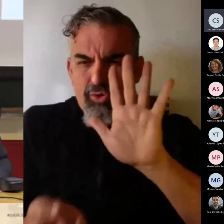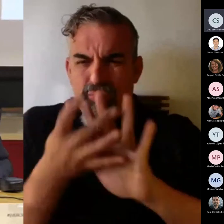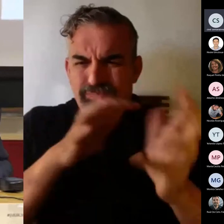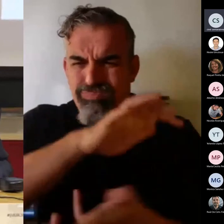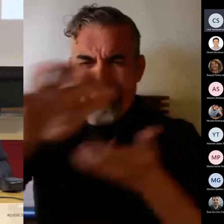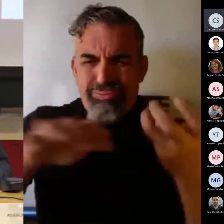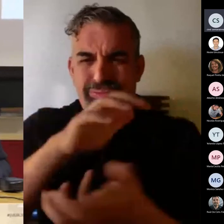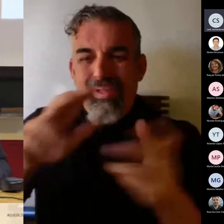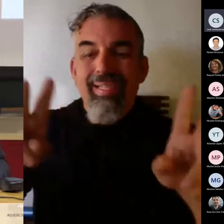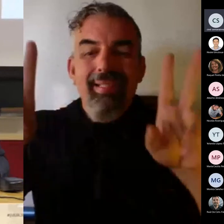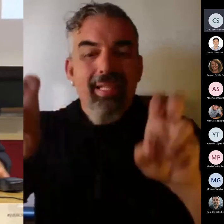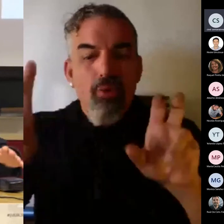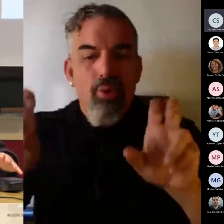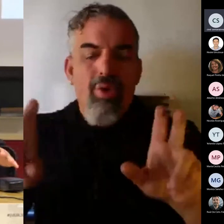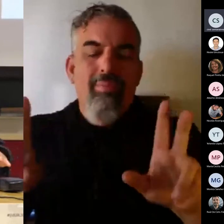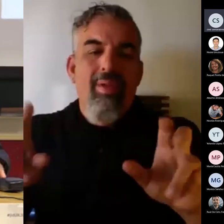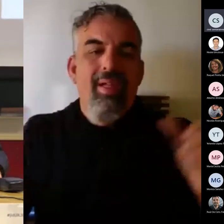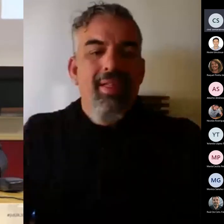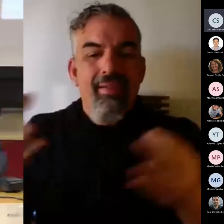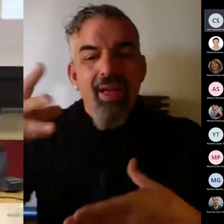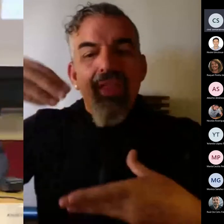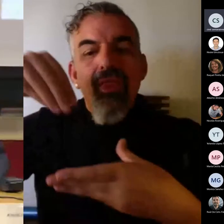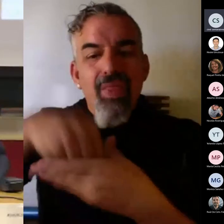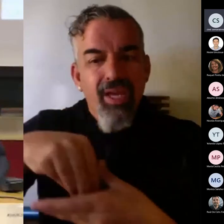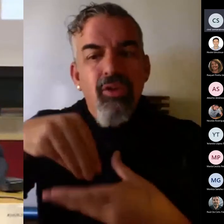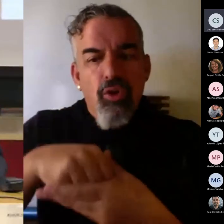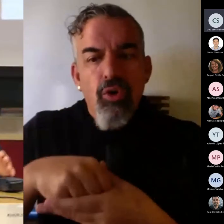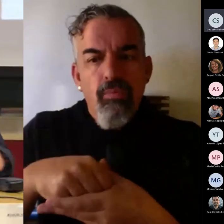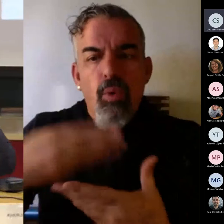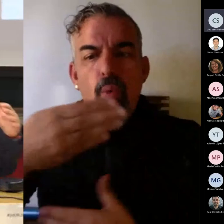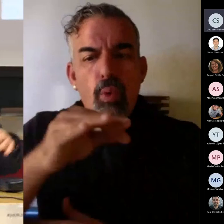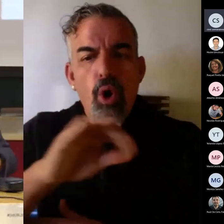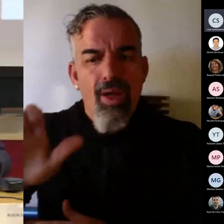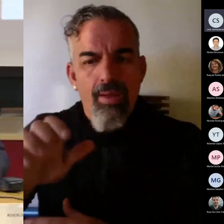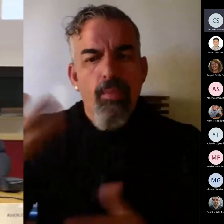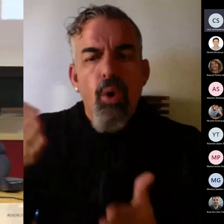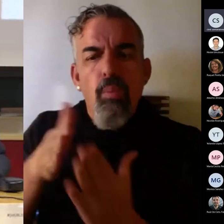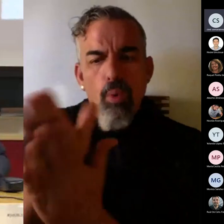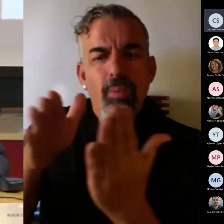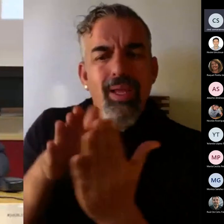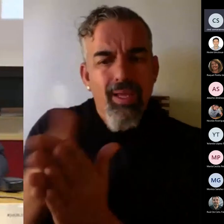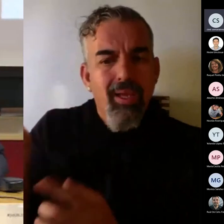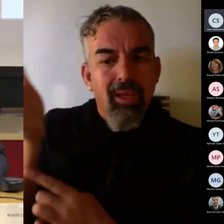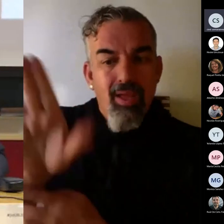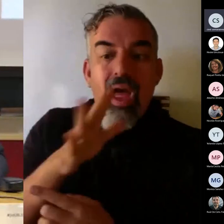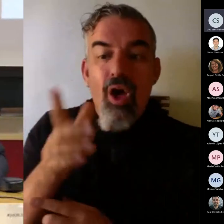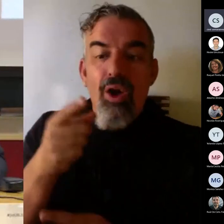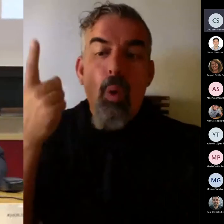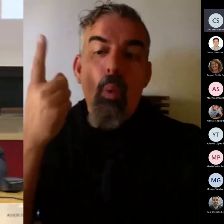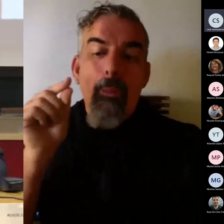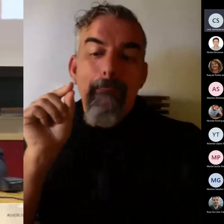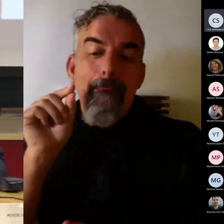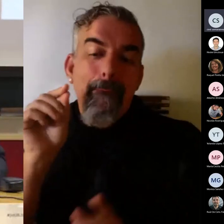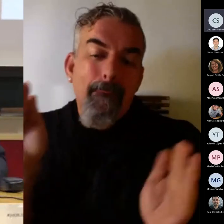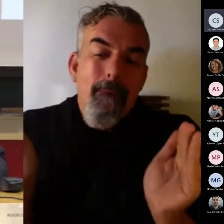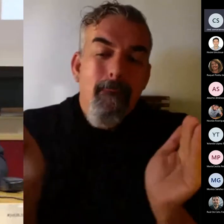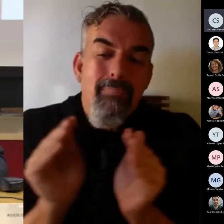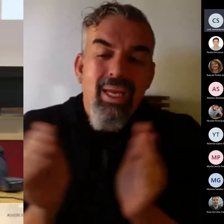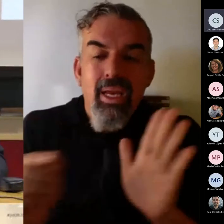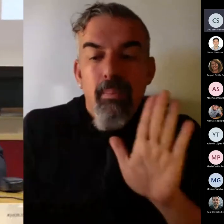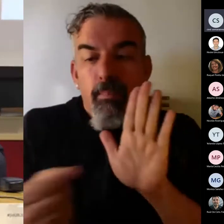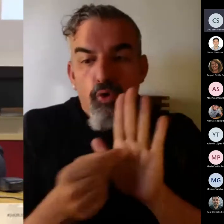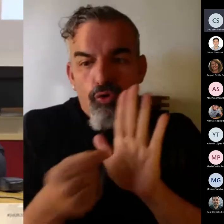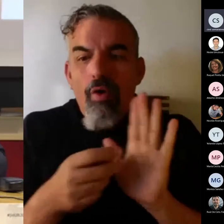innovación docente. A lo mejor, esa es una buena idea y lleva a que ahora, por ese minipunto, nos movamos y también